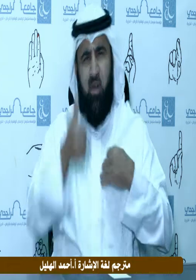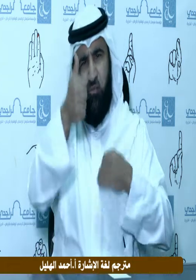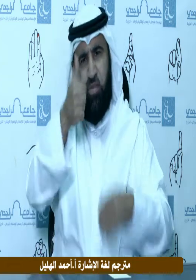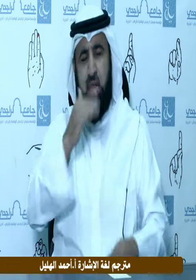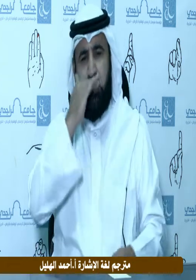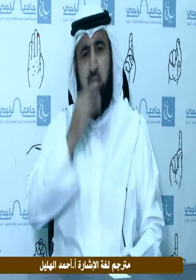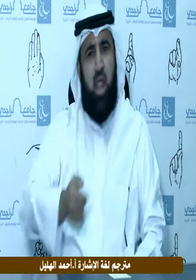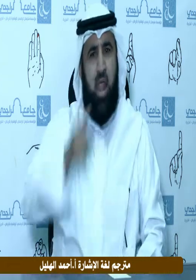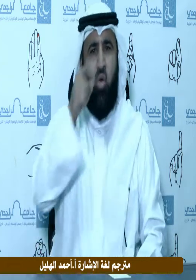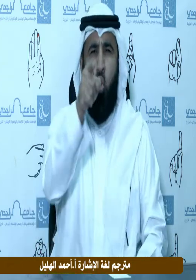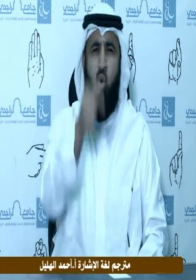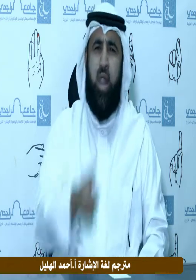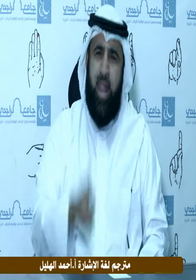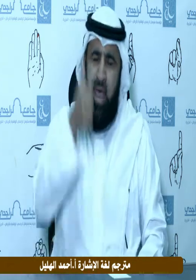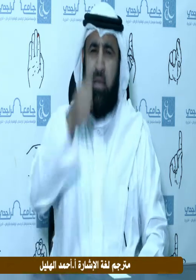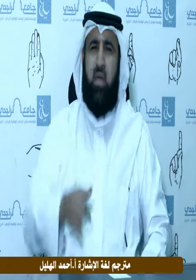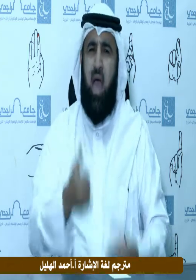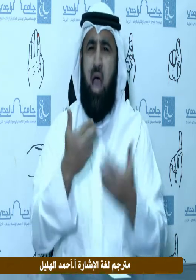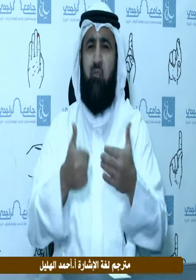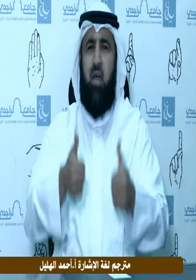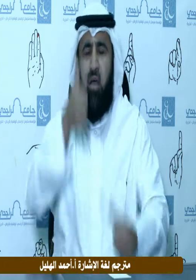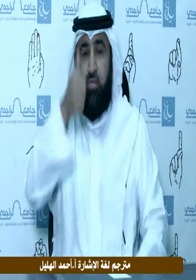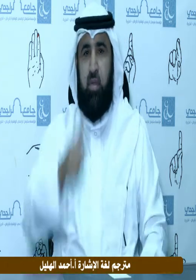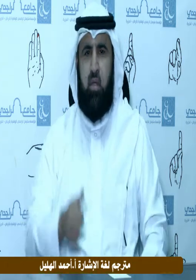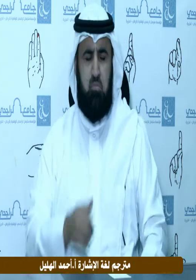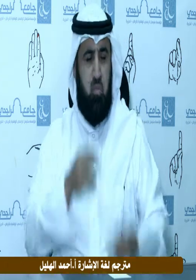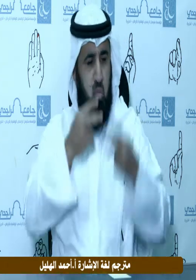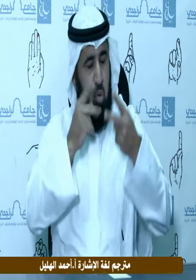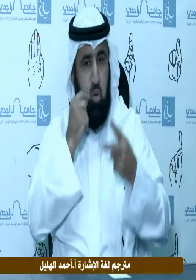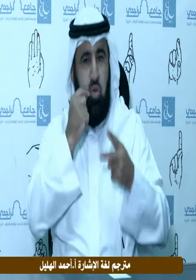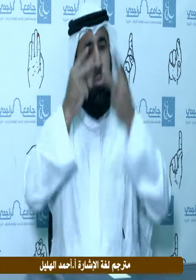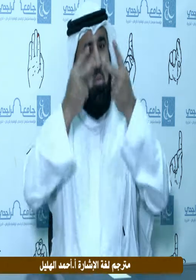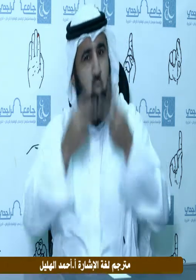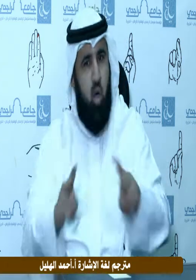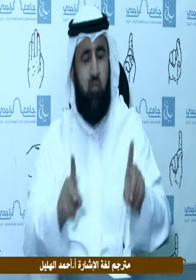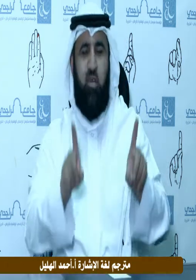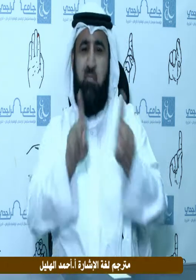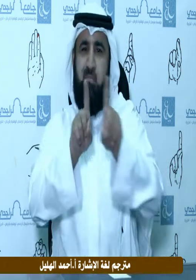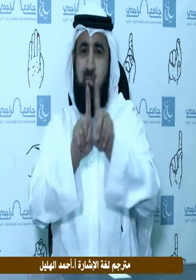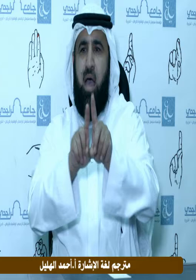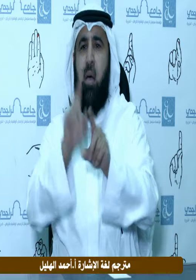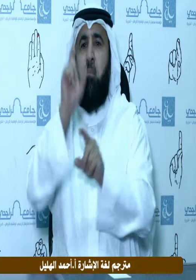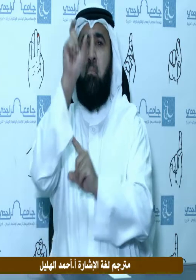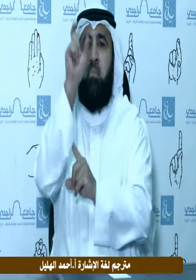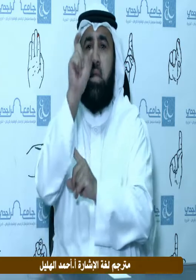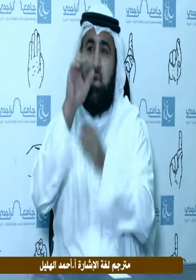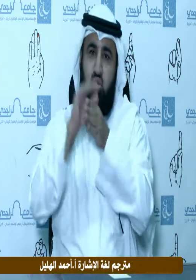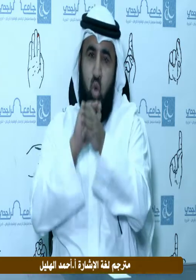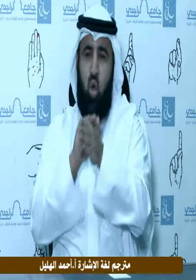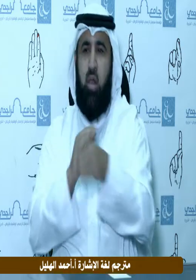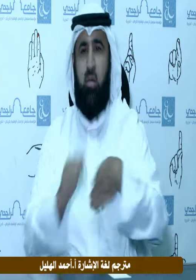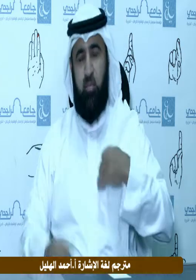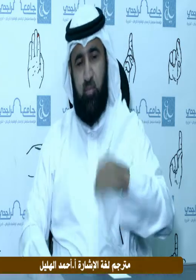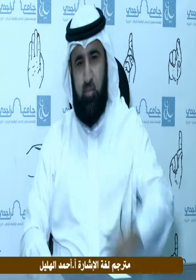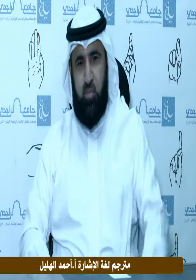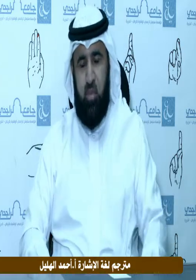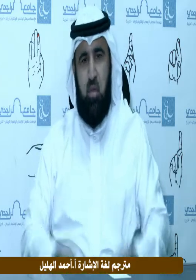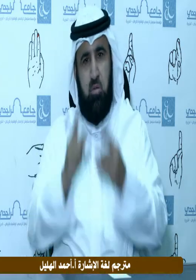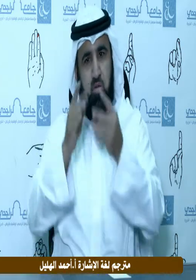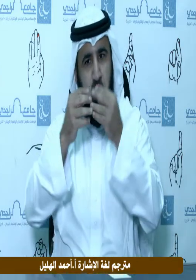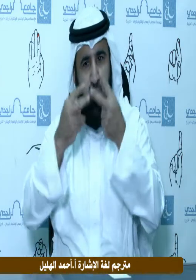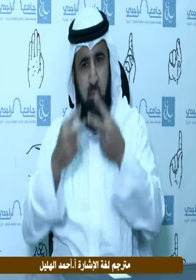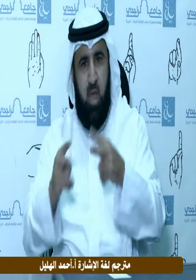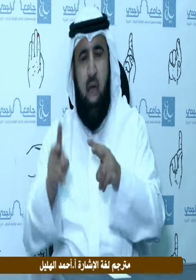بها زواجنا وكان لهما ما أراد فأقاما مسجدا ورعياه حتى أصبح